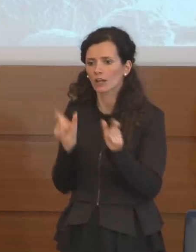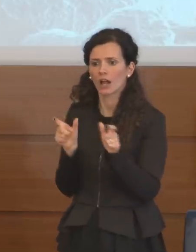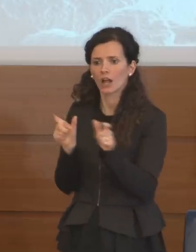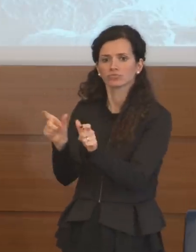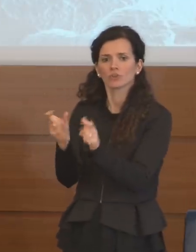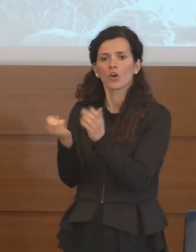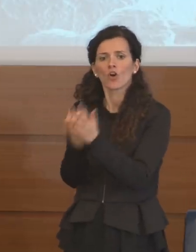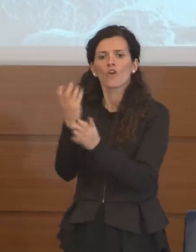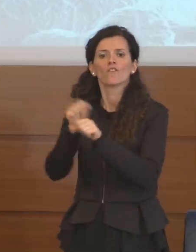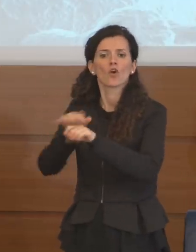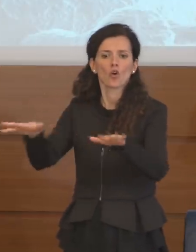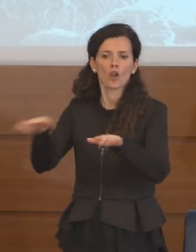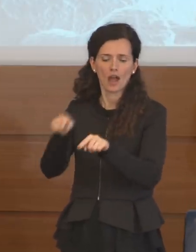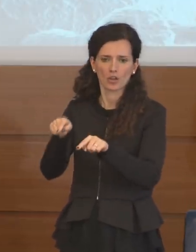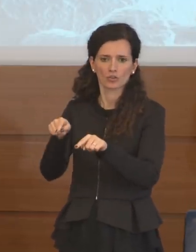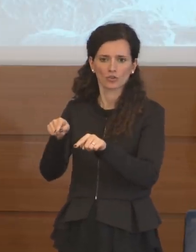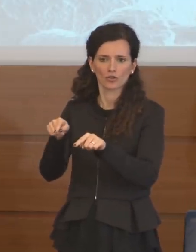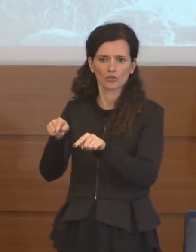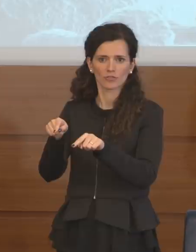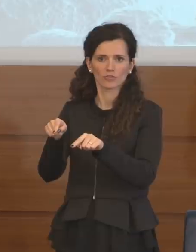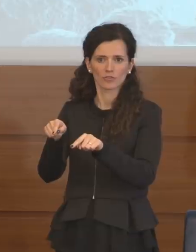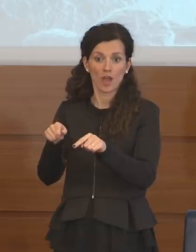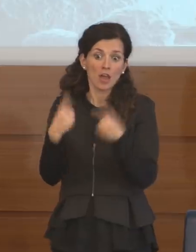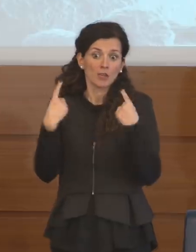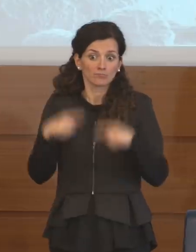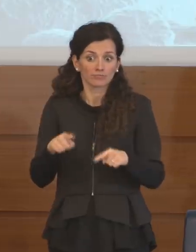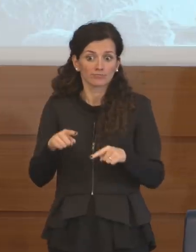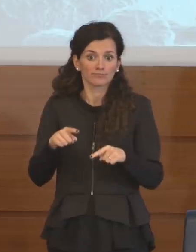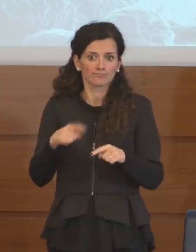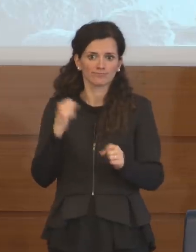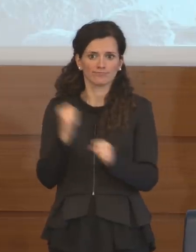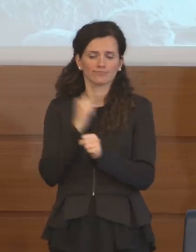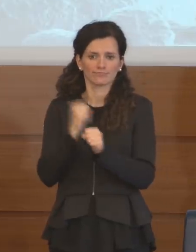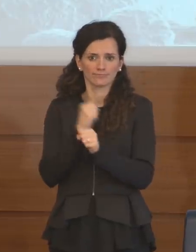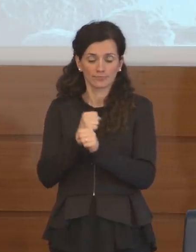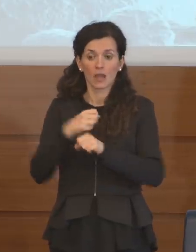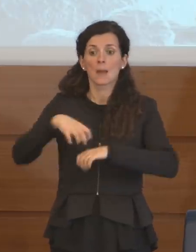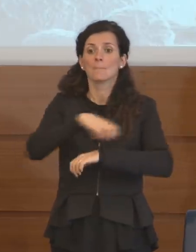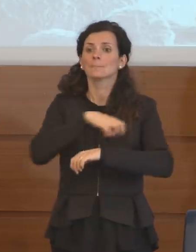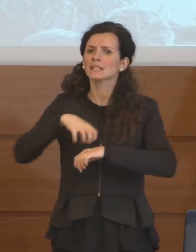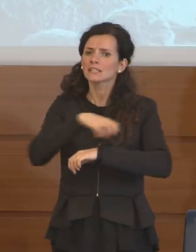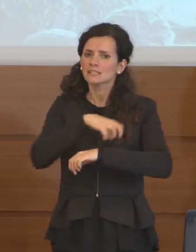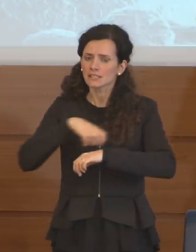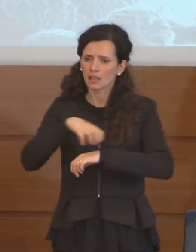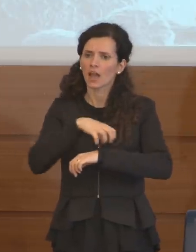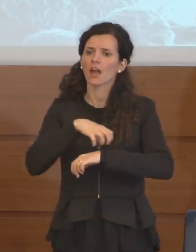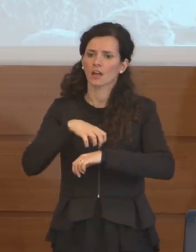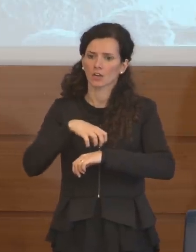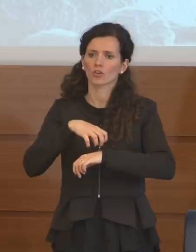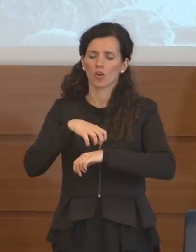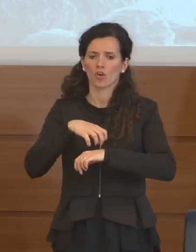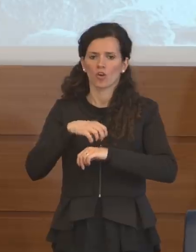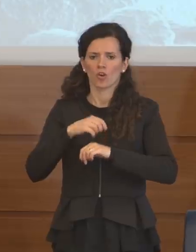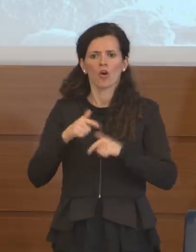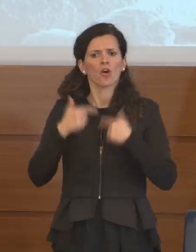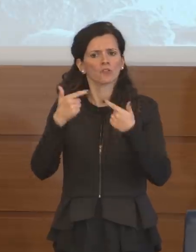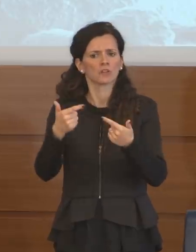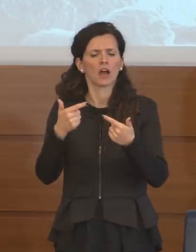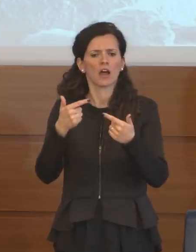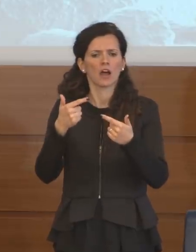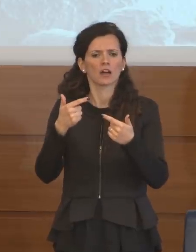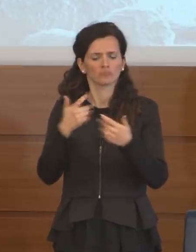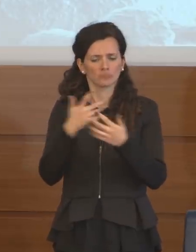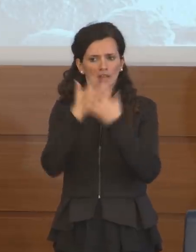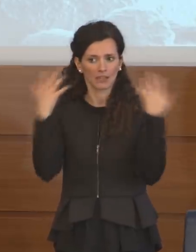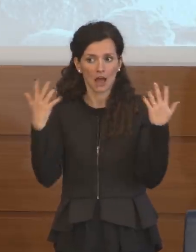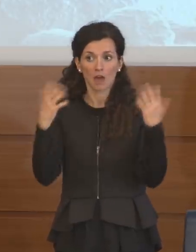questo è quello che si è fatto, il Ministero ha anche poi chiarito, credo che